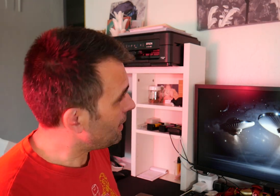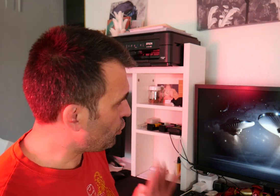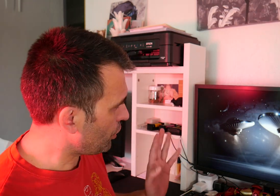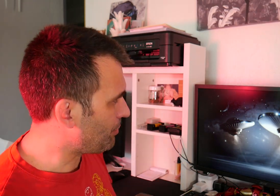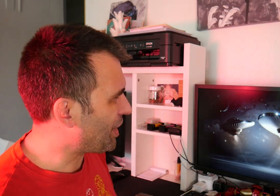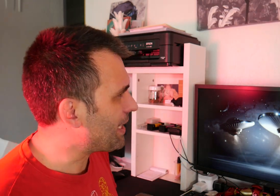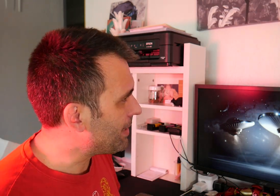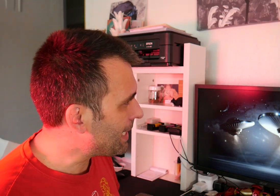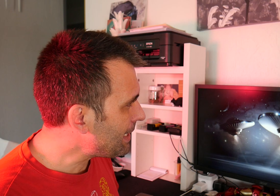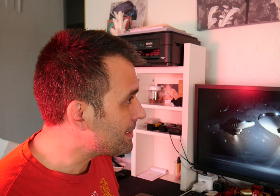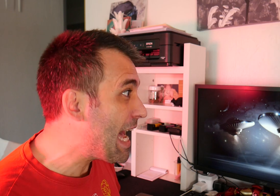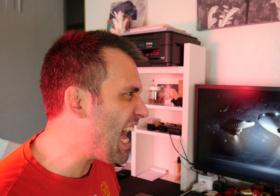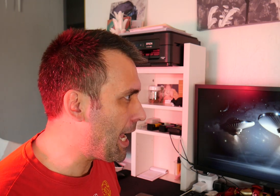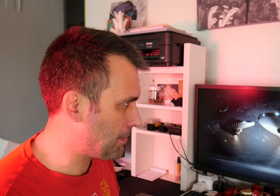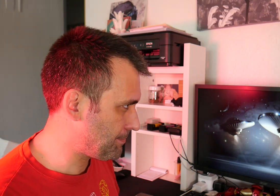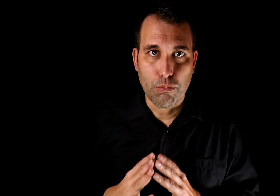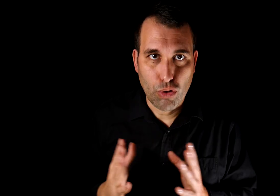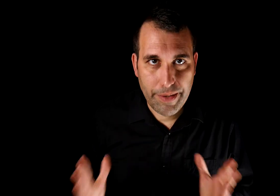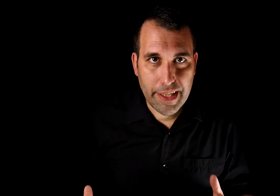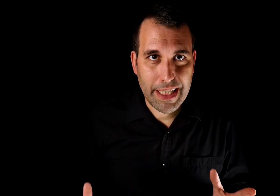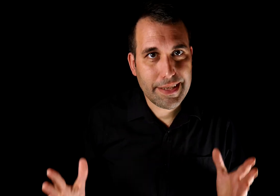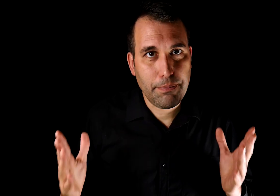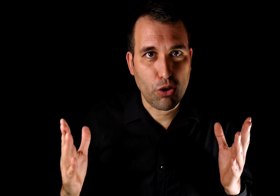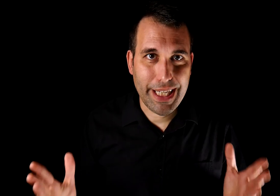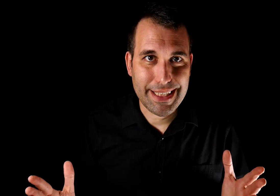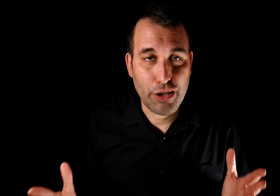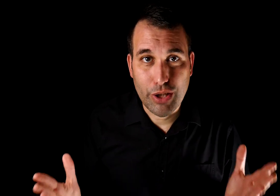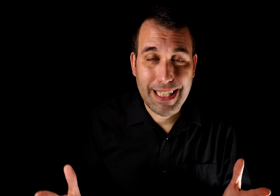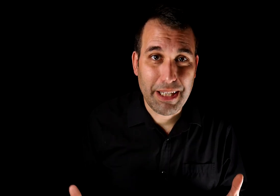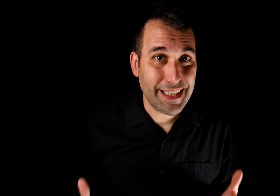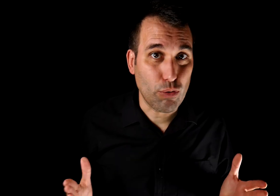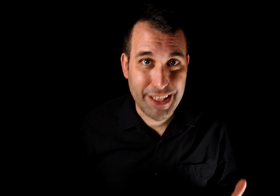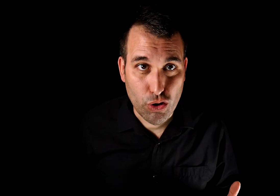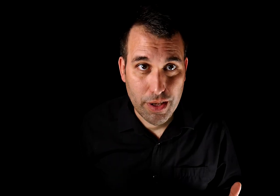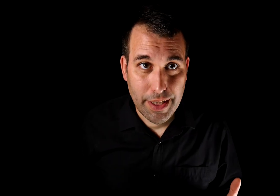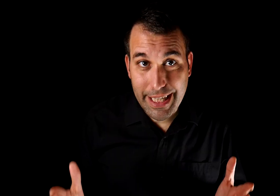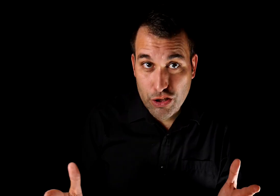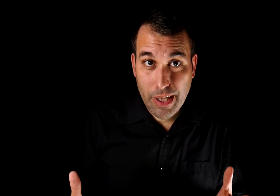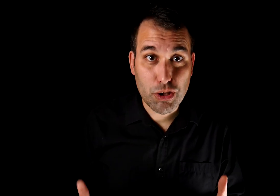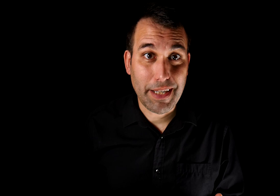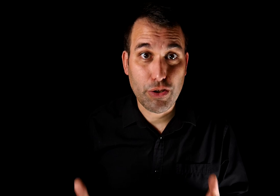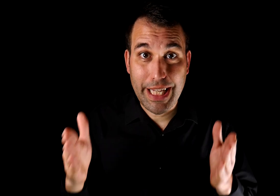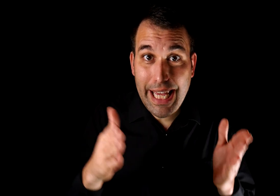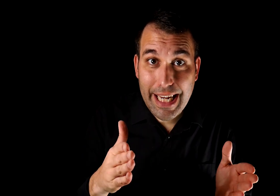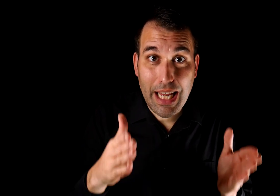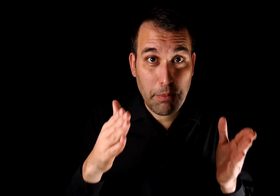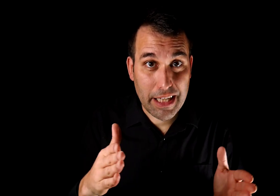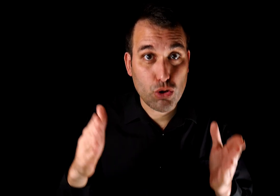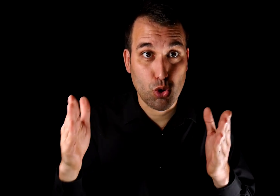De eso no decimos nada, ¿verdad? ¡Ja! Muy bien, excepto que esa no es la maldita cuestión. De hecho, estábamos hablando de él apagando sus